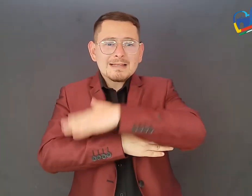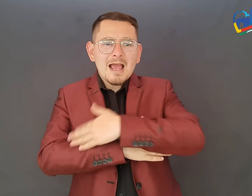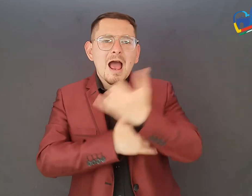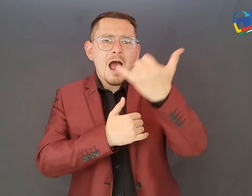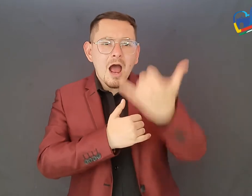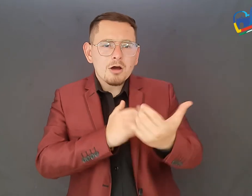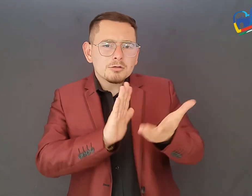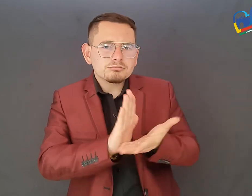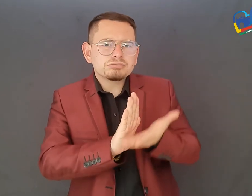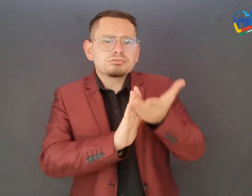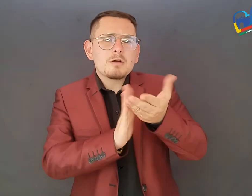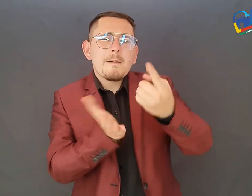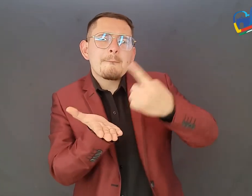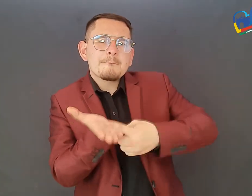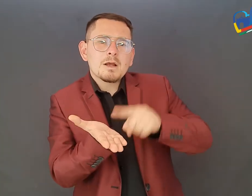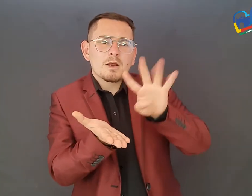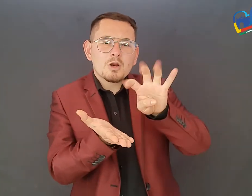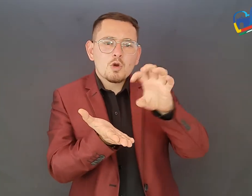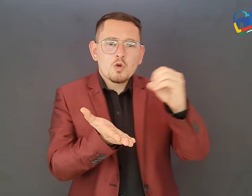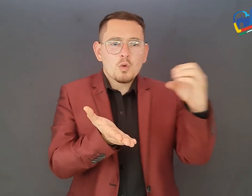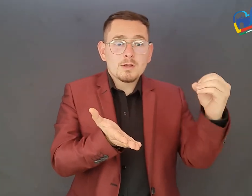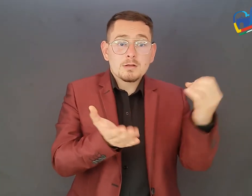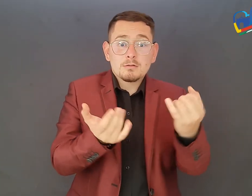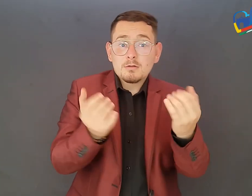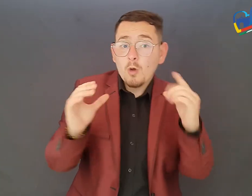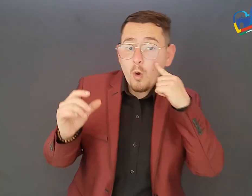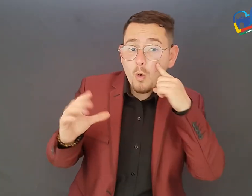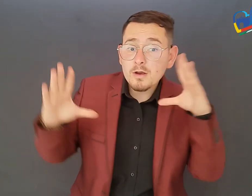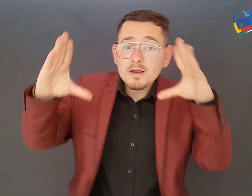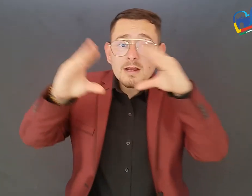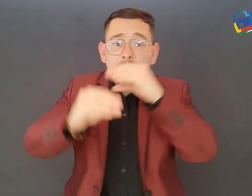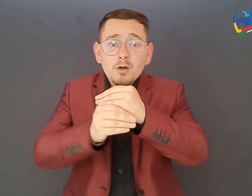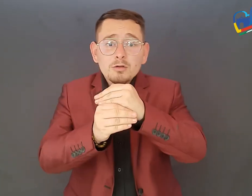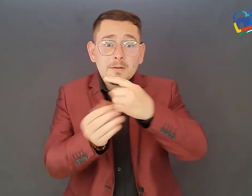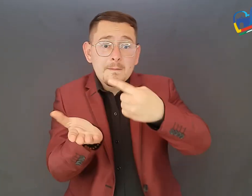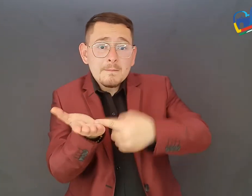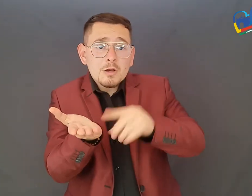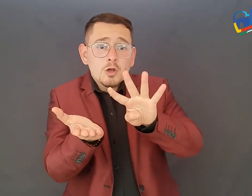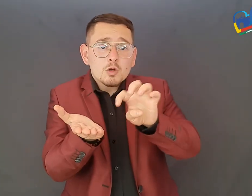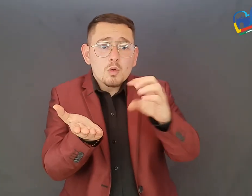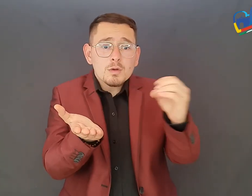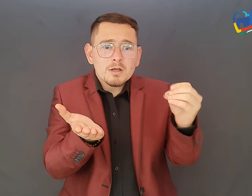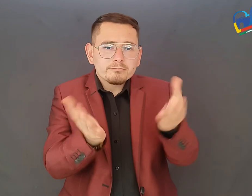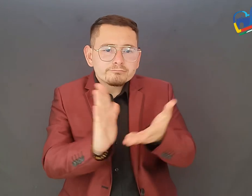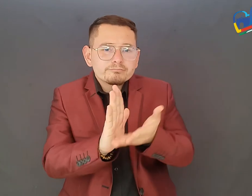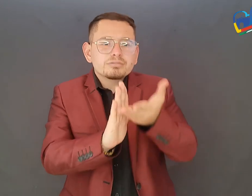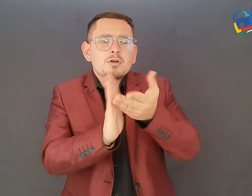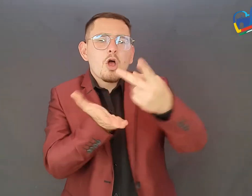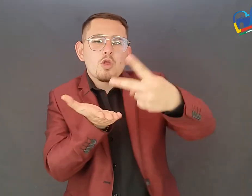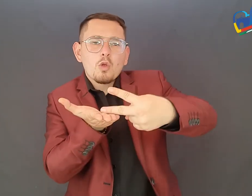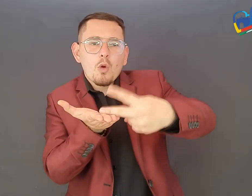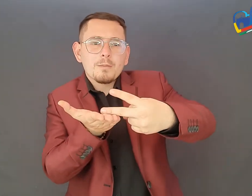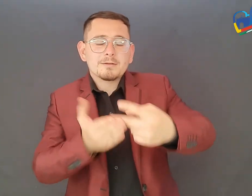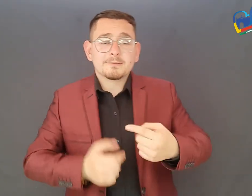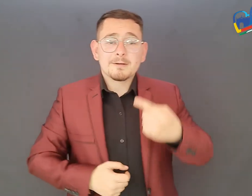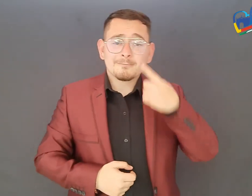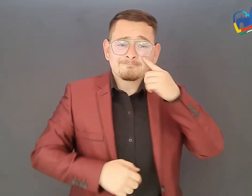transporte público colectivo regirá desde el lunes 16 de mayo y se aplicará una vez todos los vehículos de este servicio cuenten con las debidas